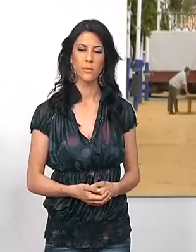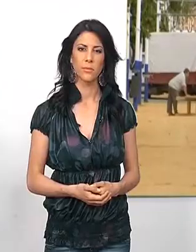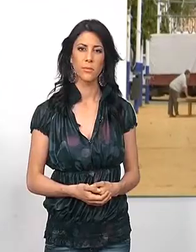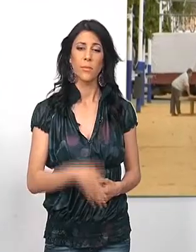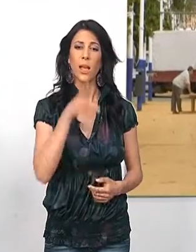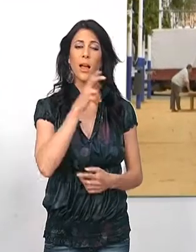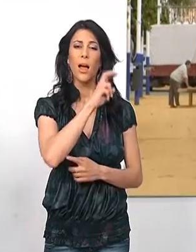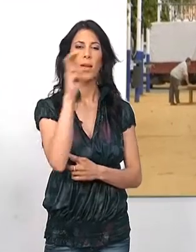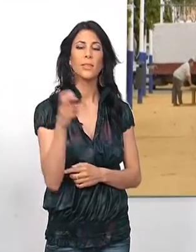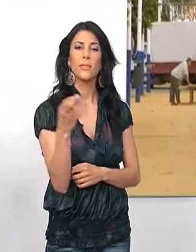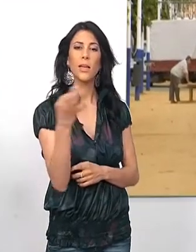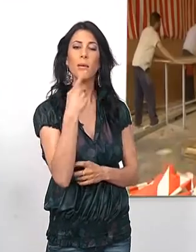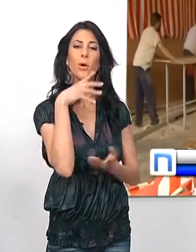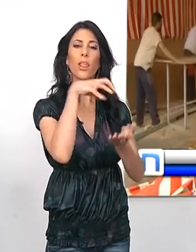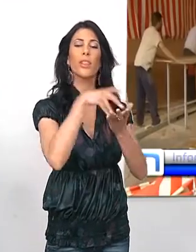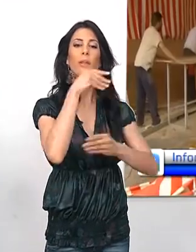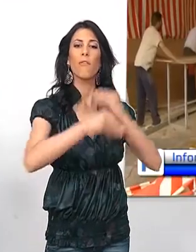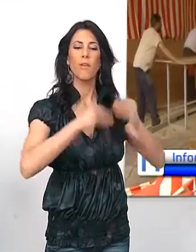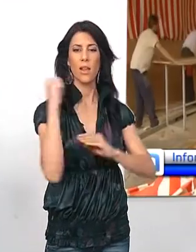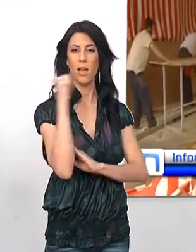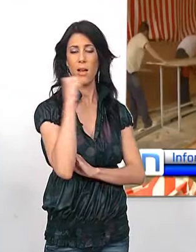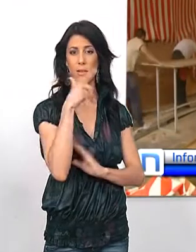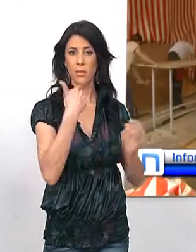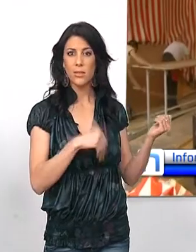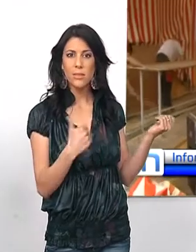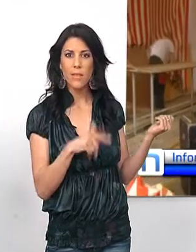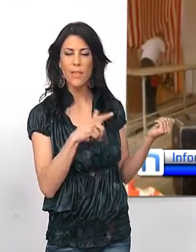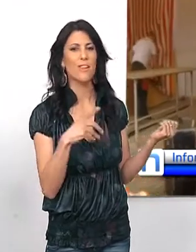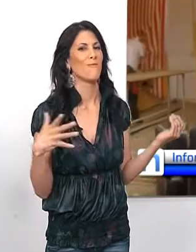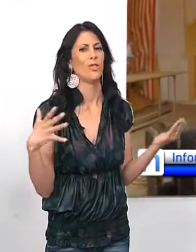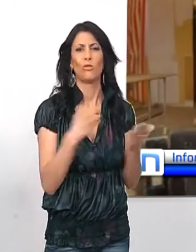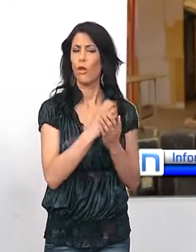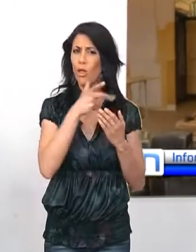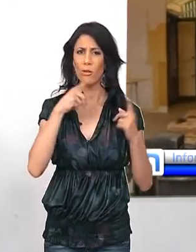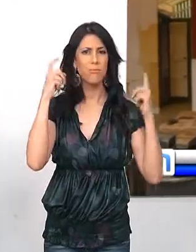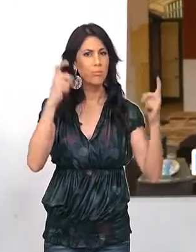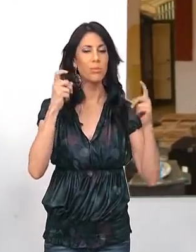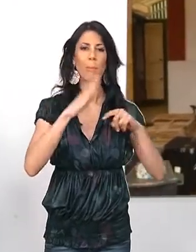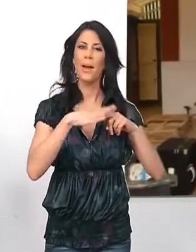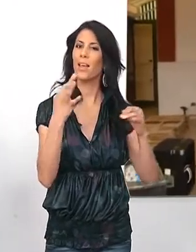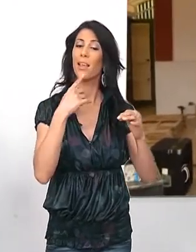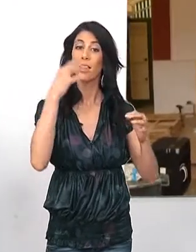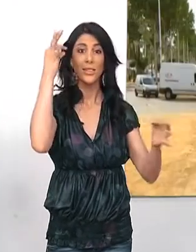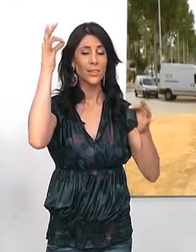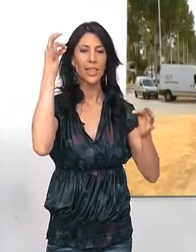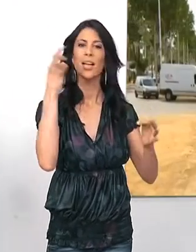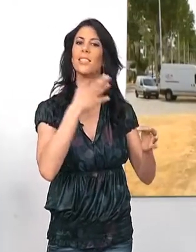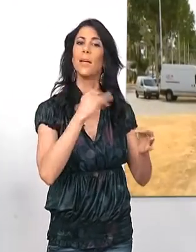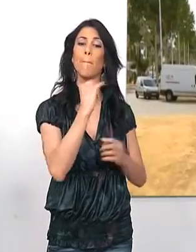La actividad es frenética en el recinto de la Feria de Abril de Sevilla. Todos se afanan en ultimar los detalles de las 1.048